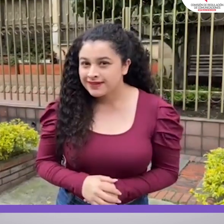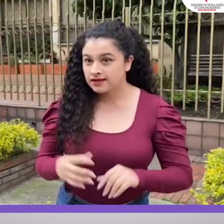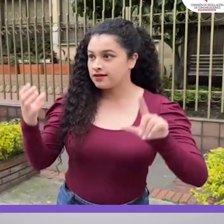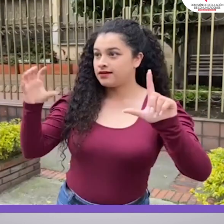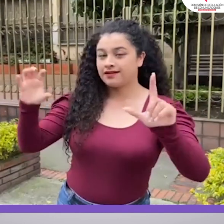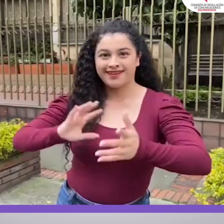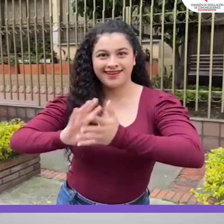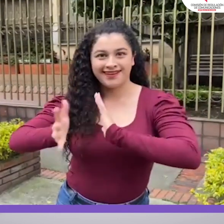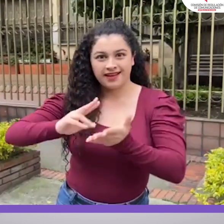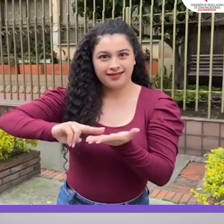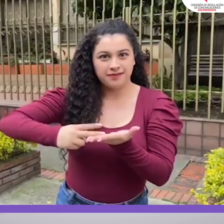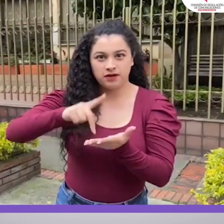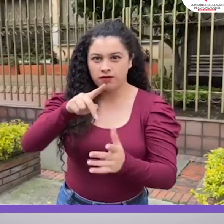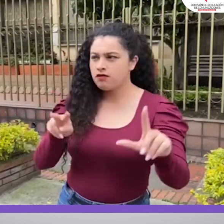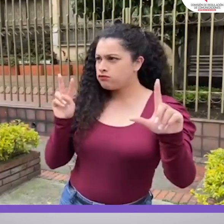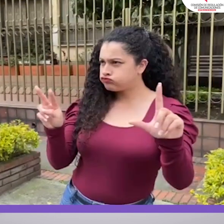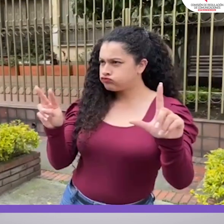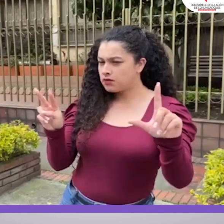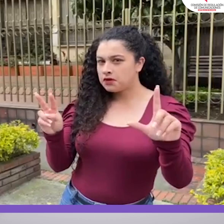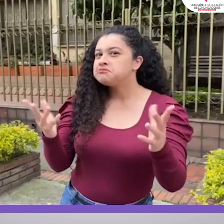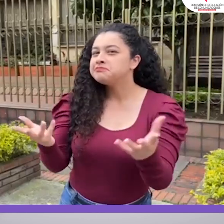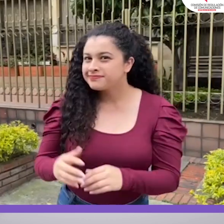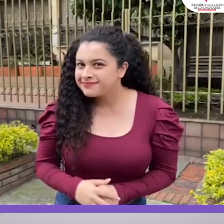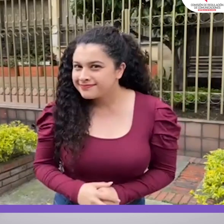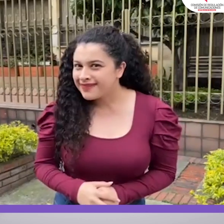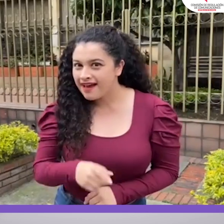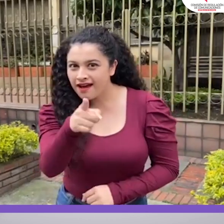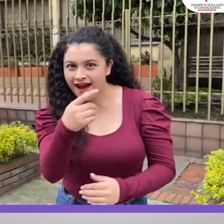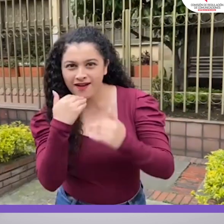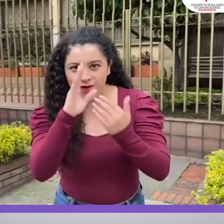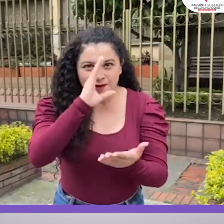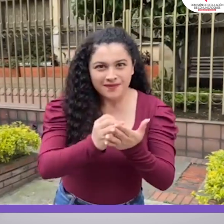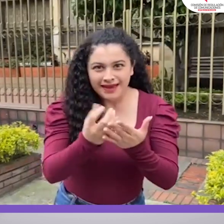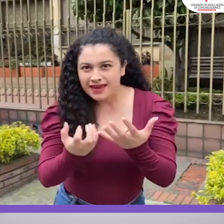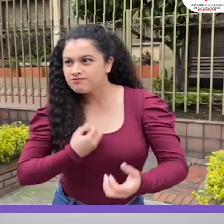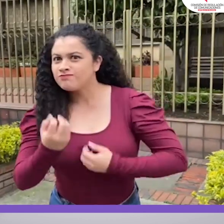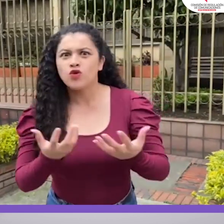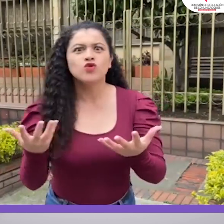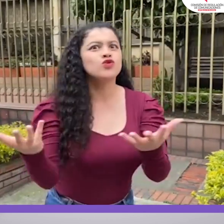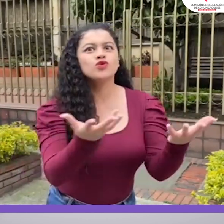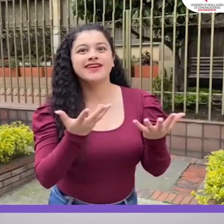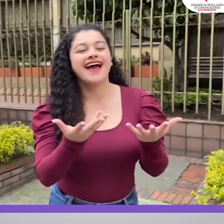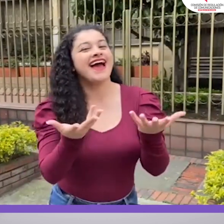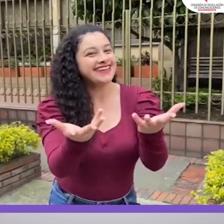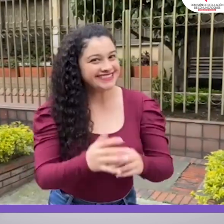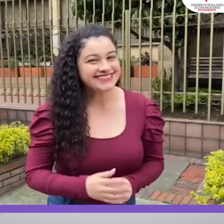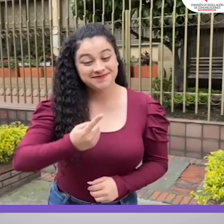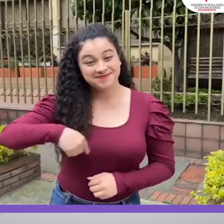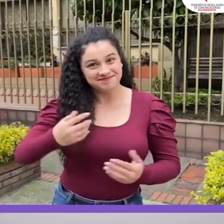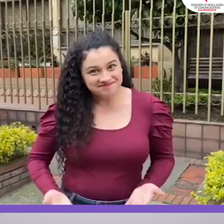y servicio de interpretación a lengua de señas colombiana en la televisión. Es por eso que tenemos una encuesta para que